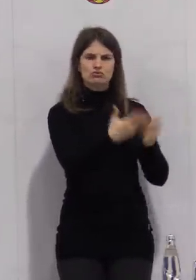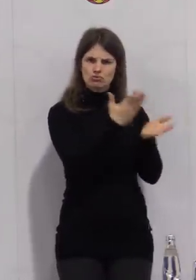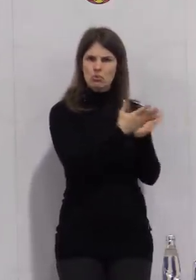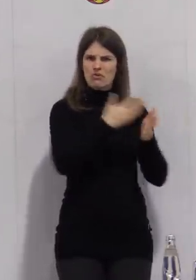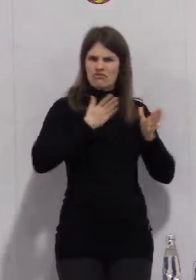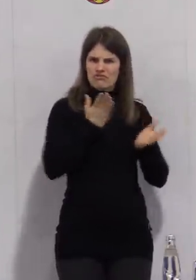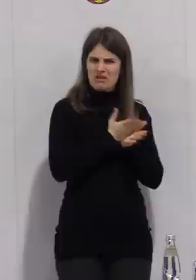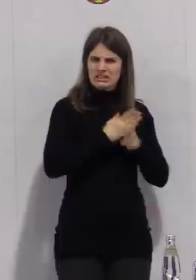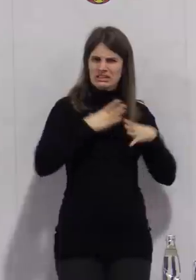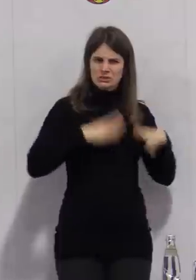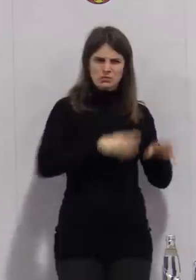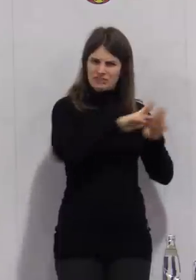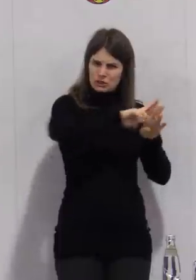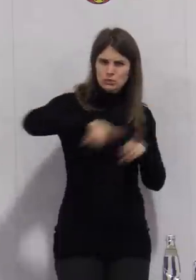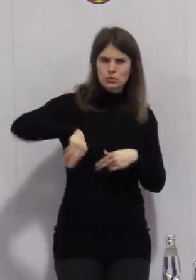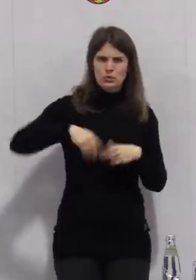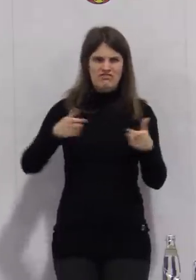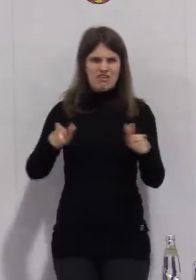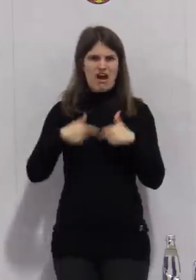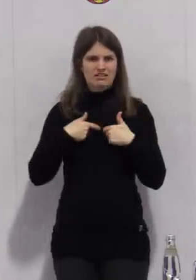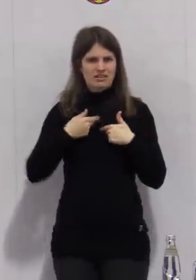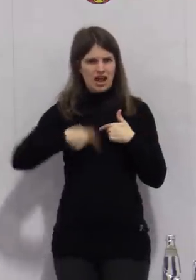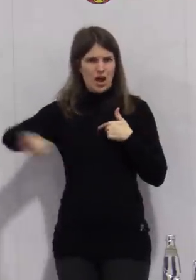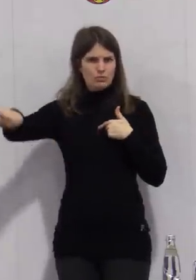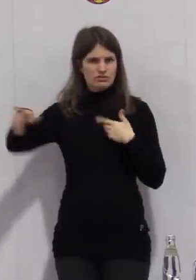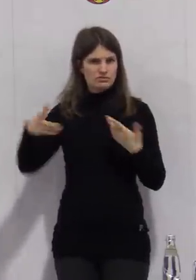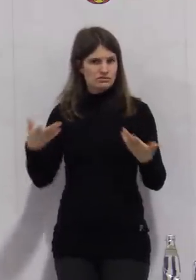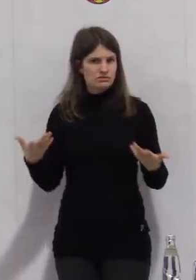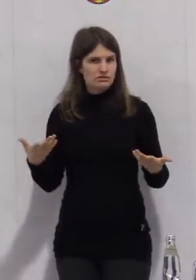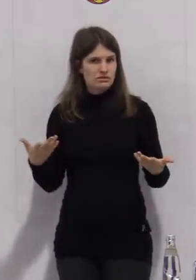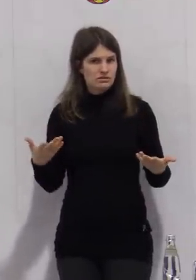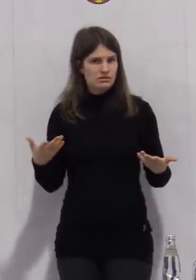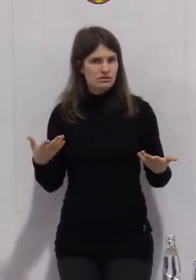durchgemacht haben, dass die wenigstens aus der Quarantäne ausdrücken?